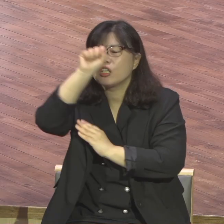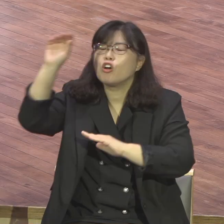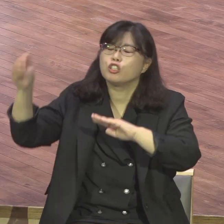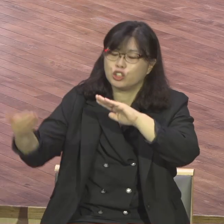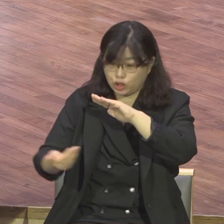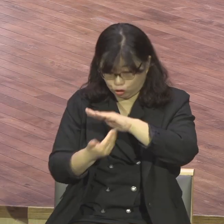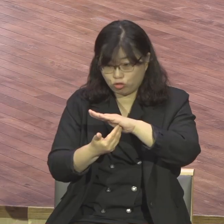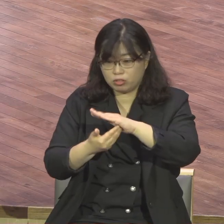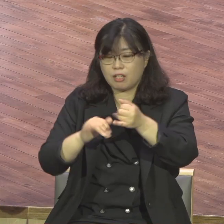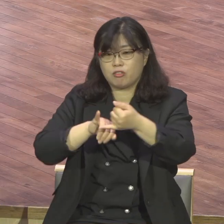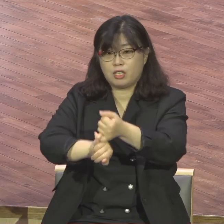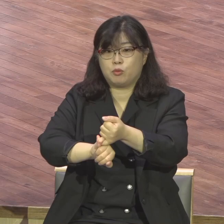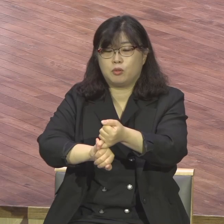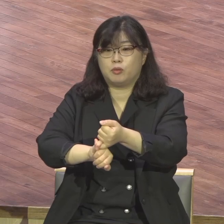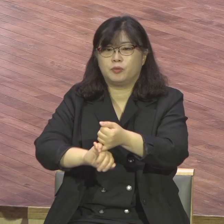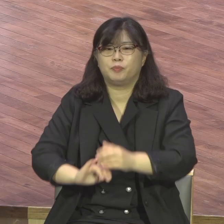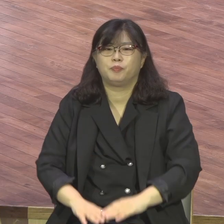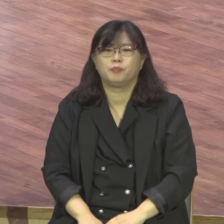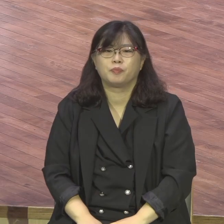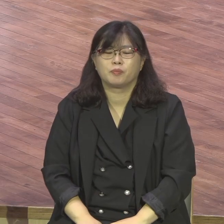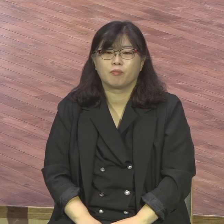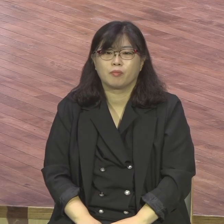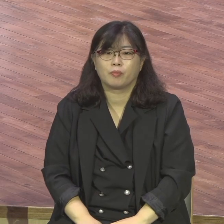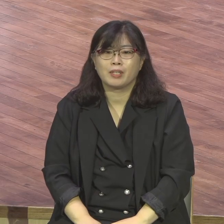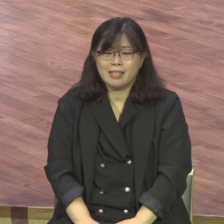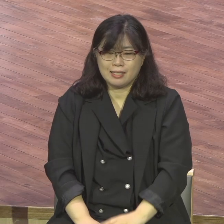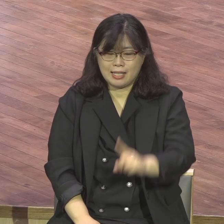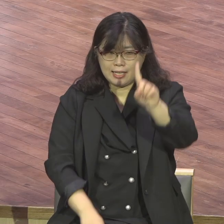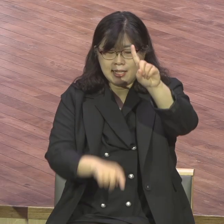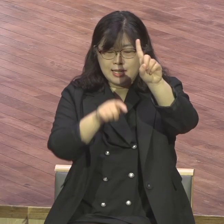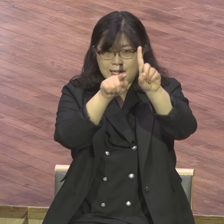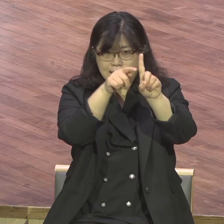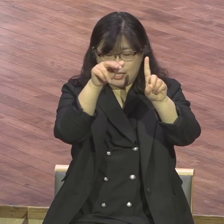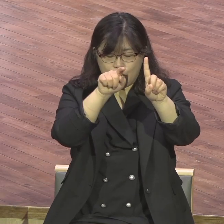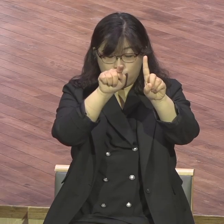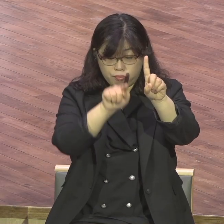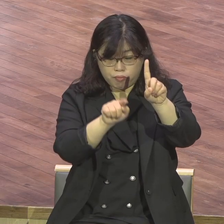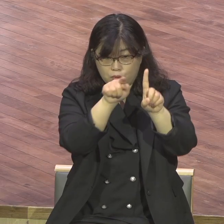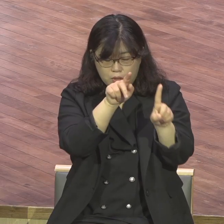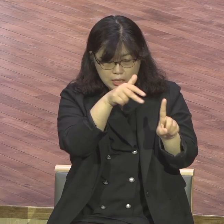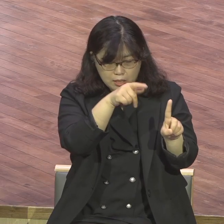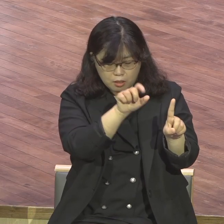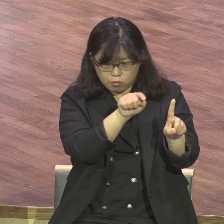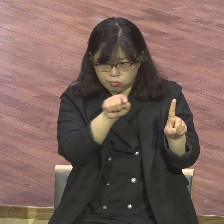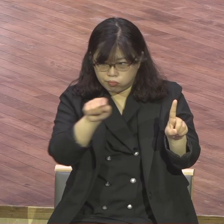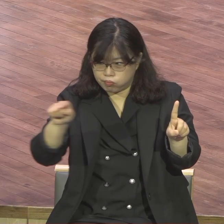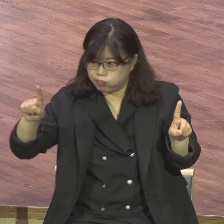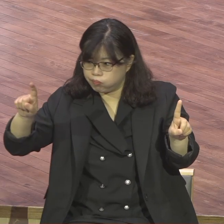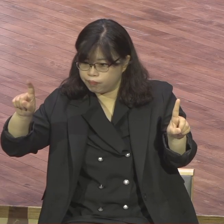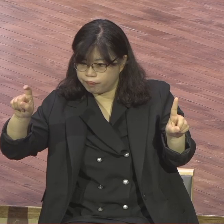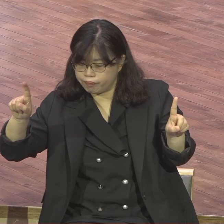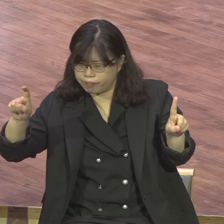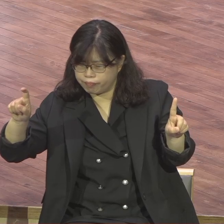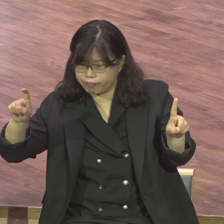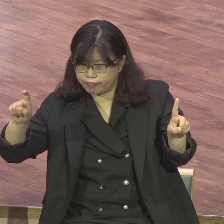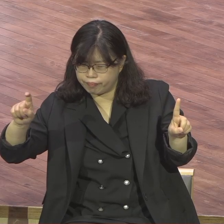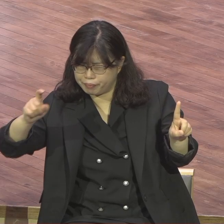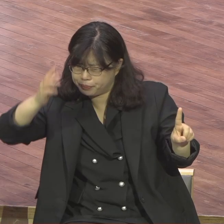그리고 로마 12장을 그러므로 라고 이렇게 시작을 하는데 그러므로 앞으로